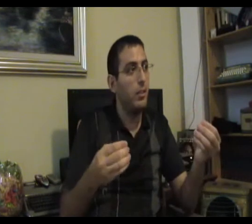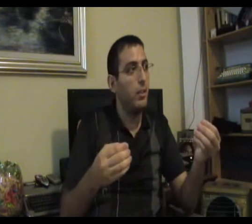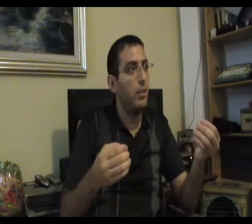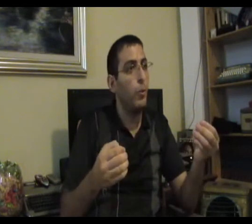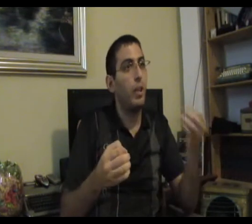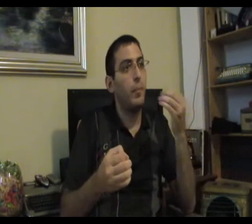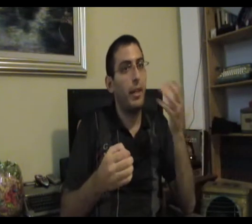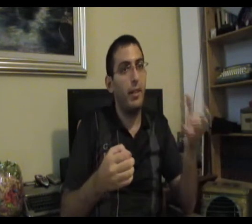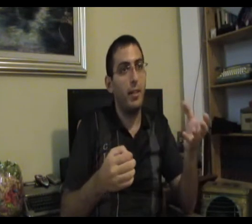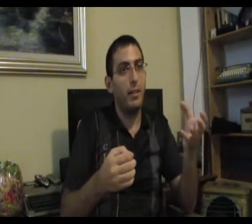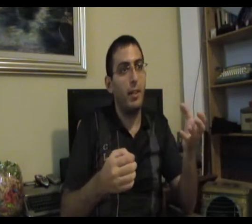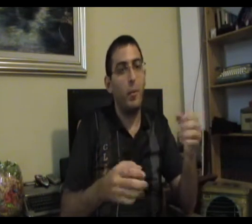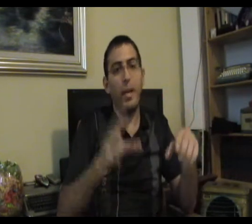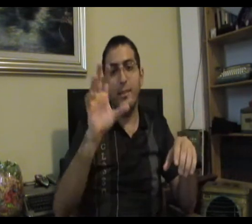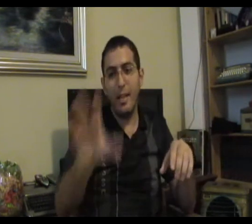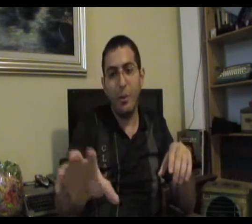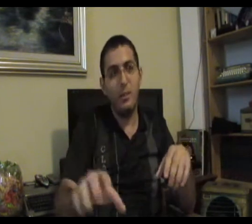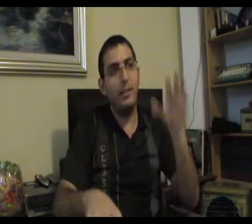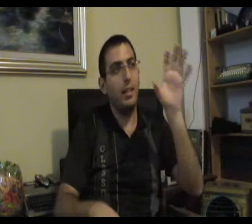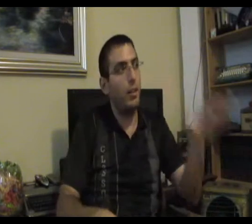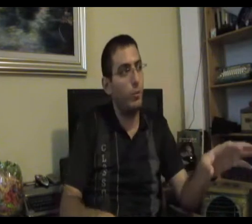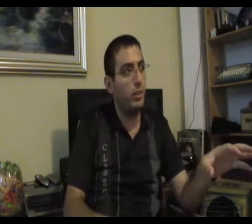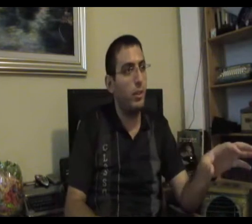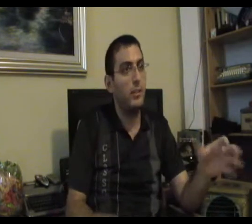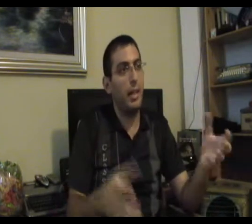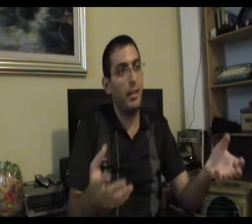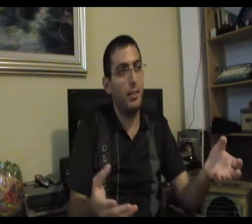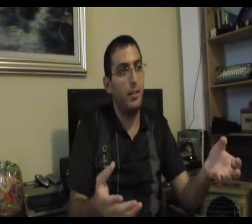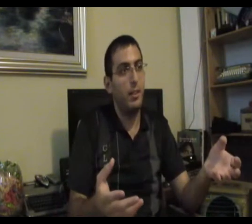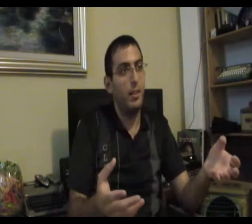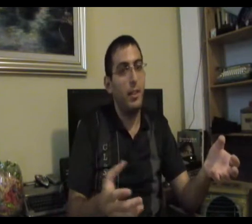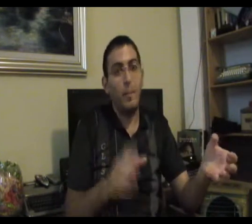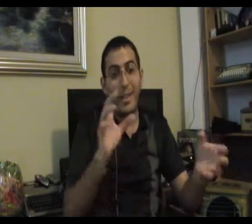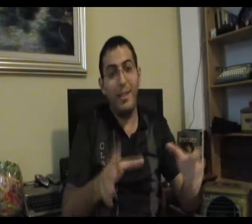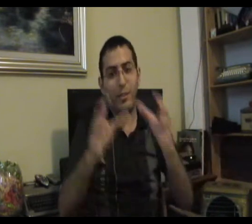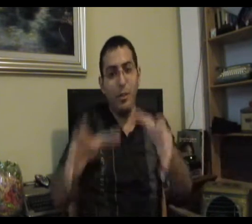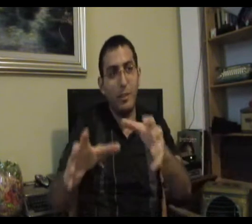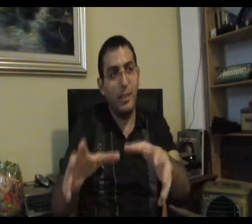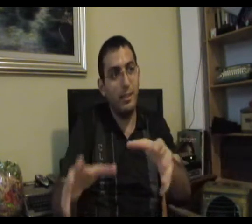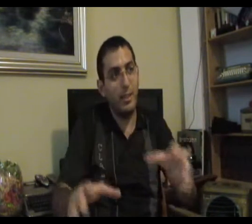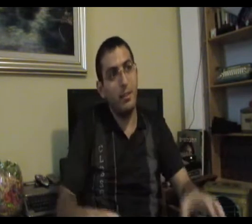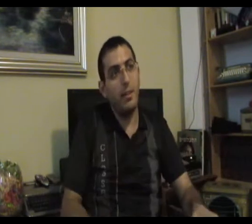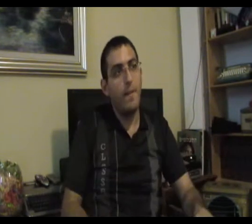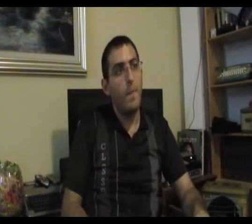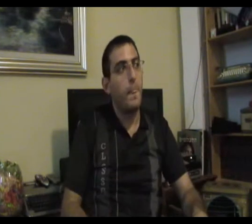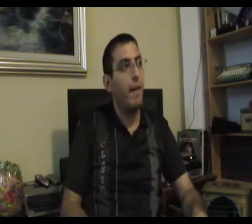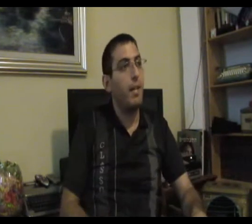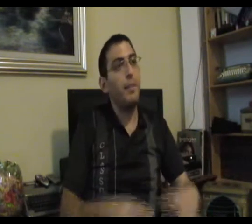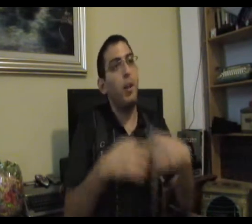הוא כשאתה מגדיר אתה אומר את זה אני רוצה, את זה אני לא רוצה עזרה לך כי אתה מגדיר שאתה רוצה את זה אבל אם אתה לא